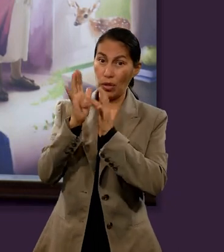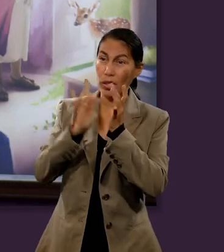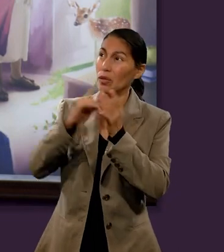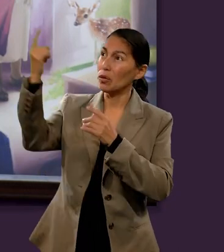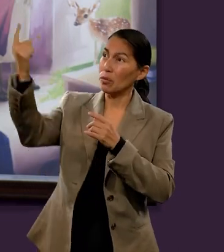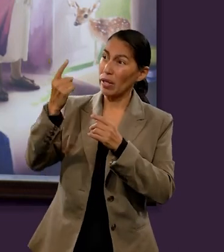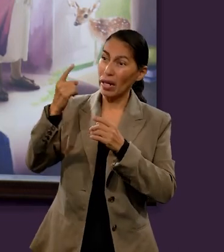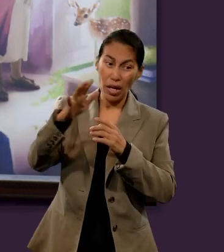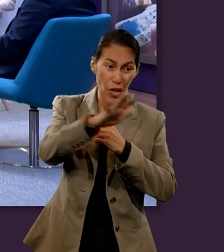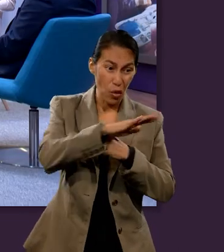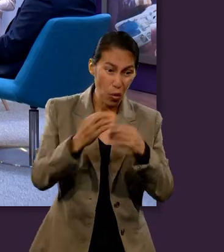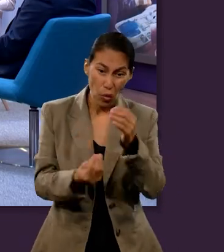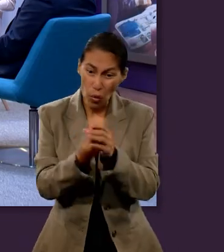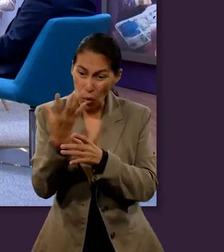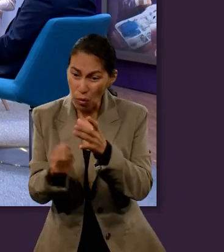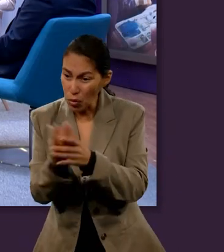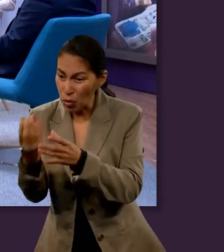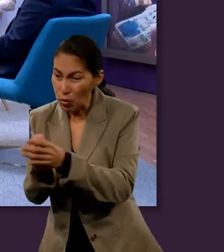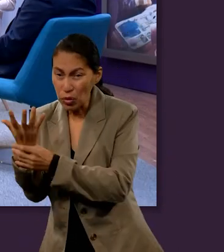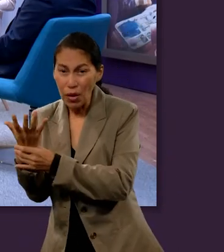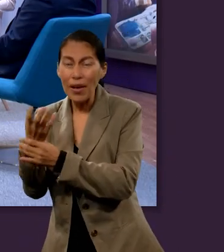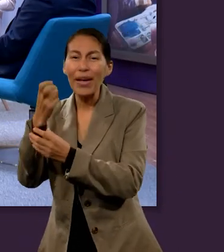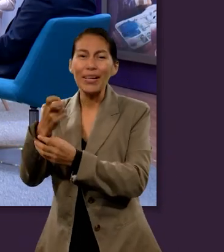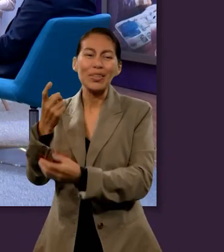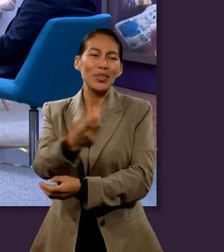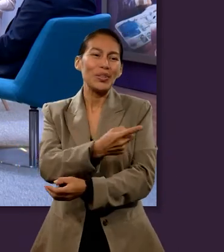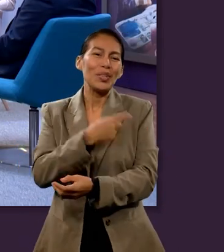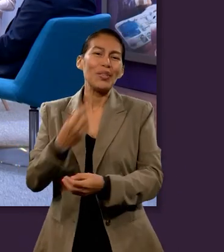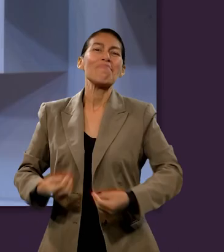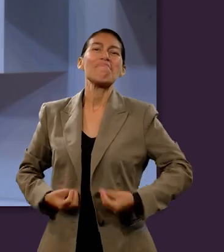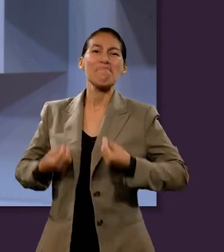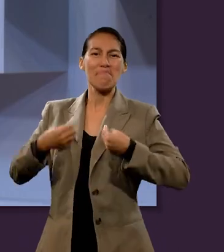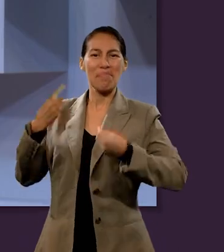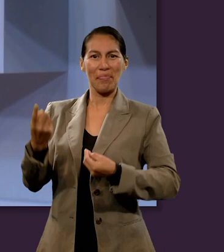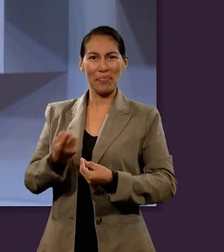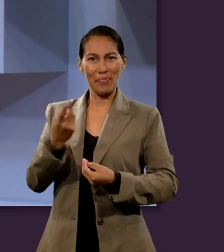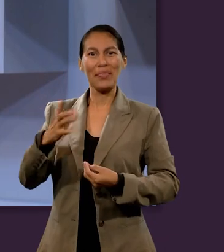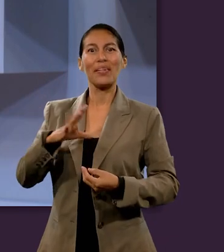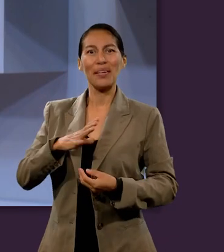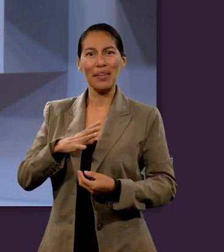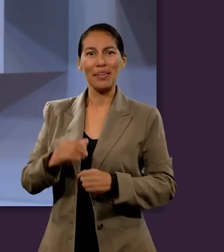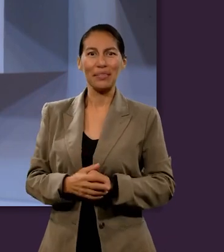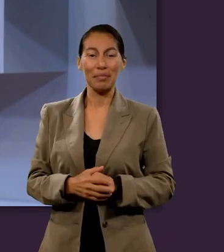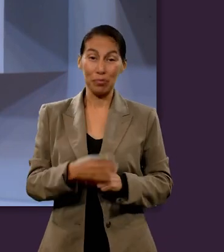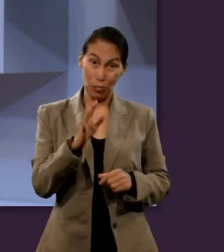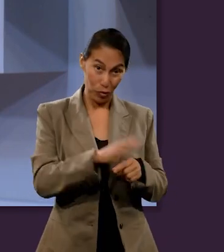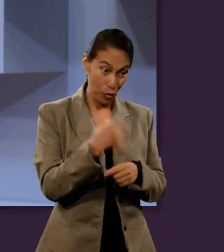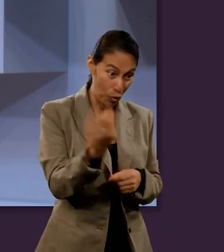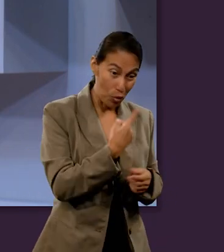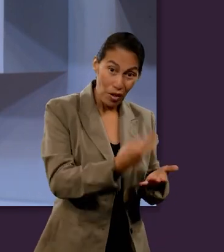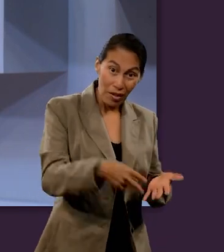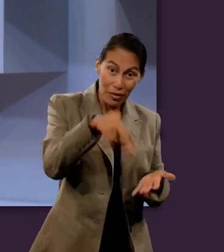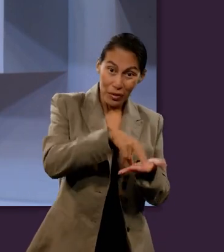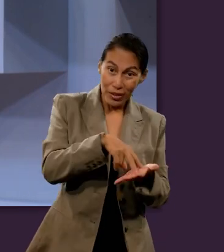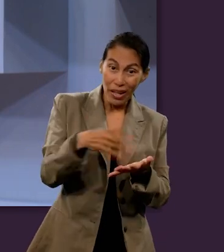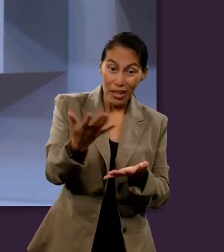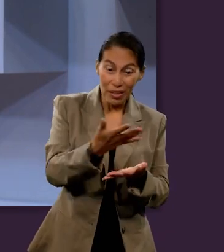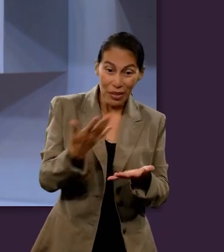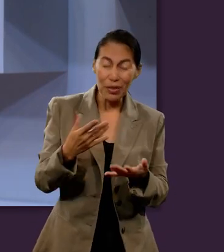cosas. Eso me parece muy hermoso realmente, el que a partir de hoy podemos tener una vislumbre